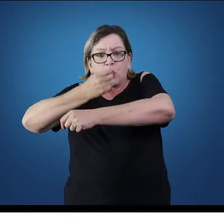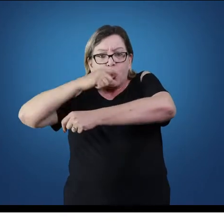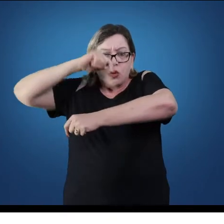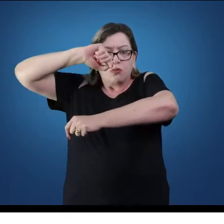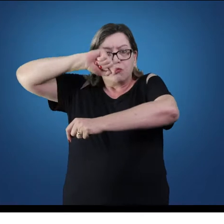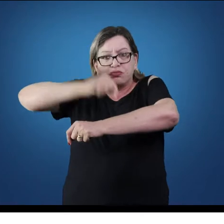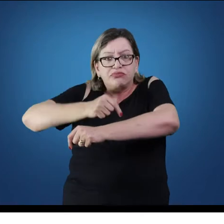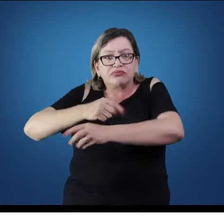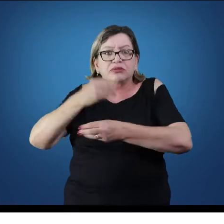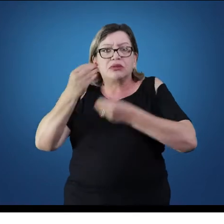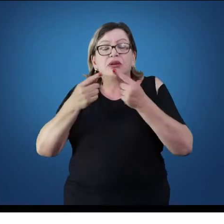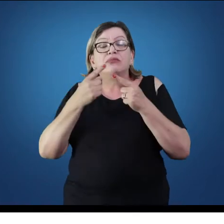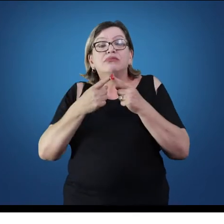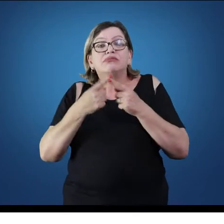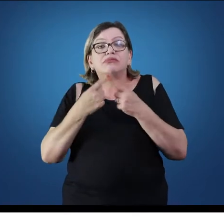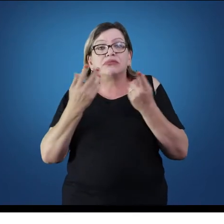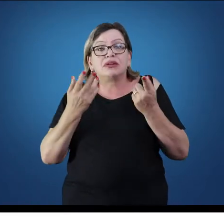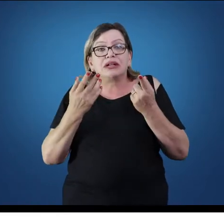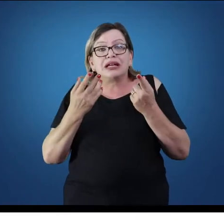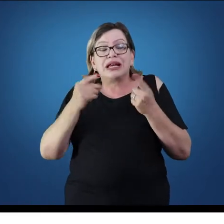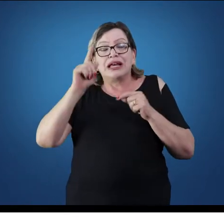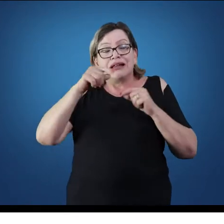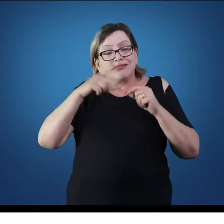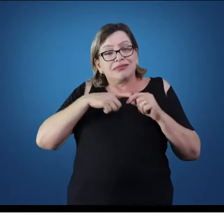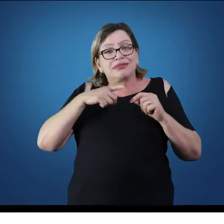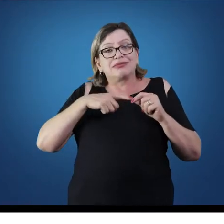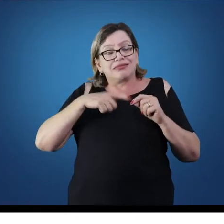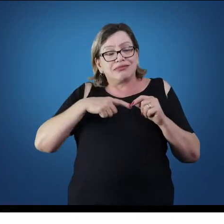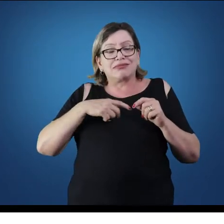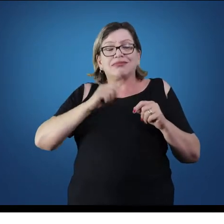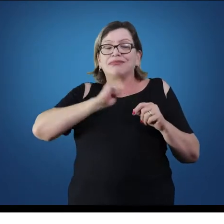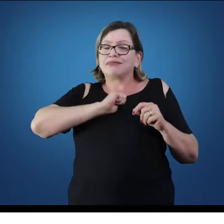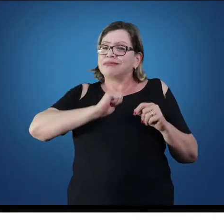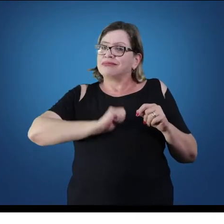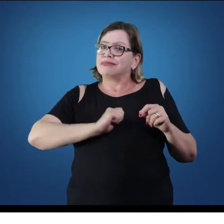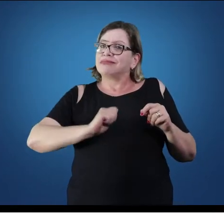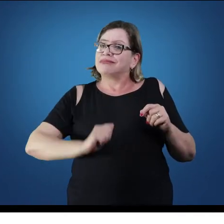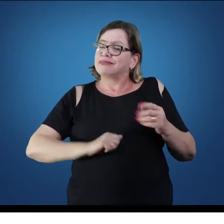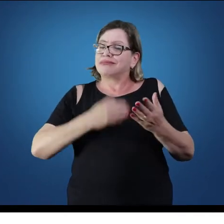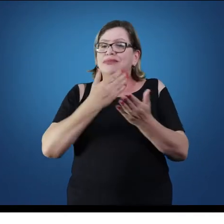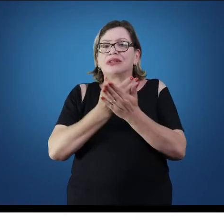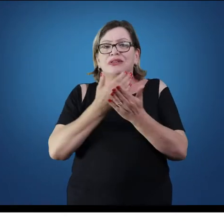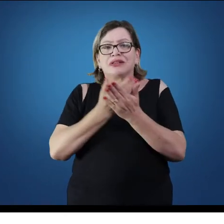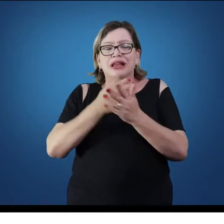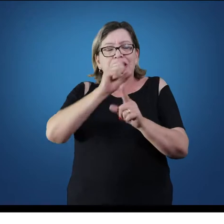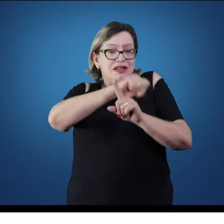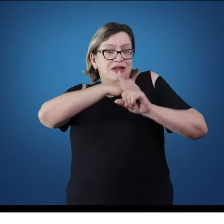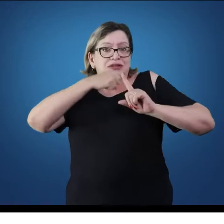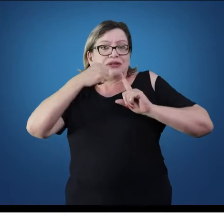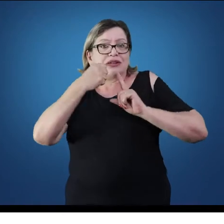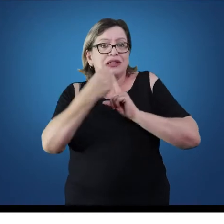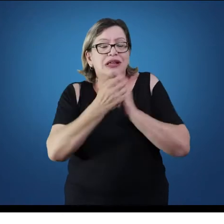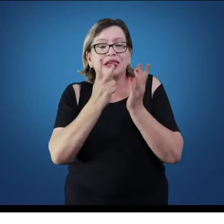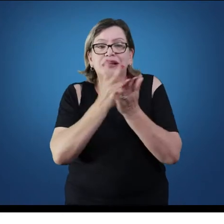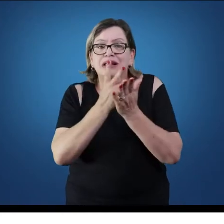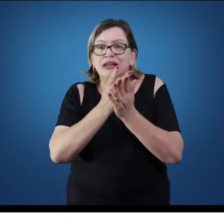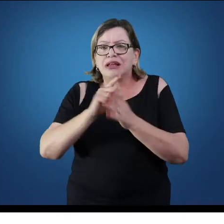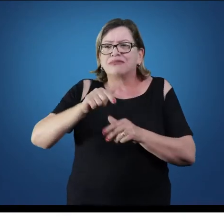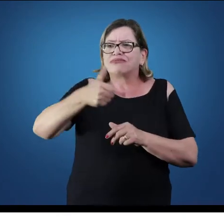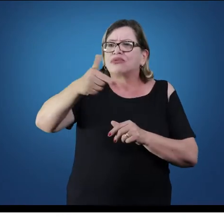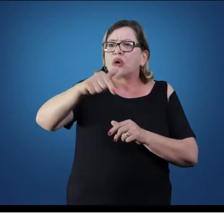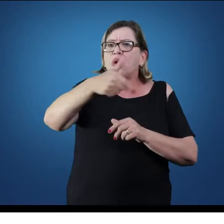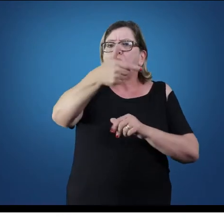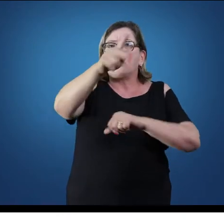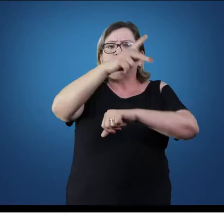profunda. Então isso tudo passa por terminologias anatômicas que são estudadas por sociedades em cada país e que